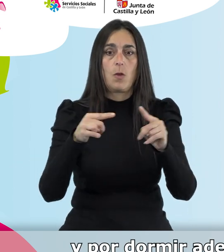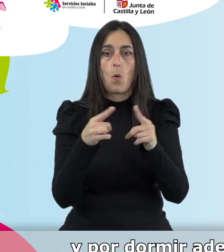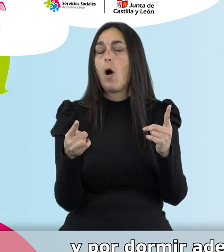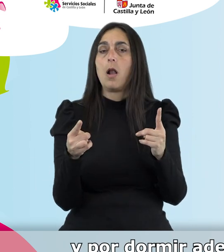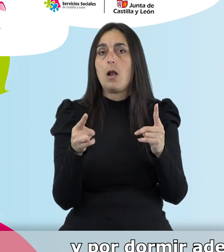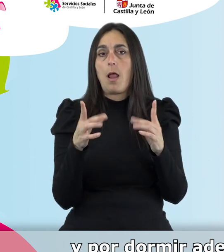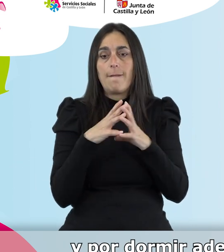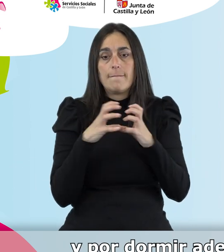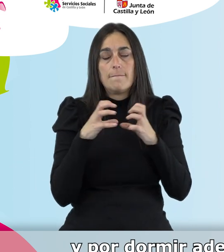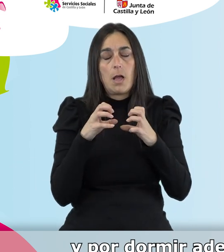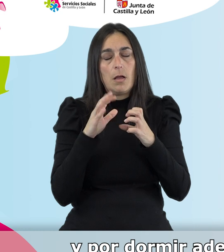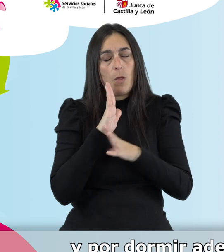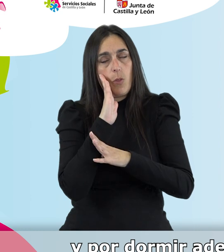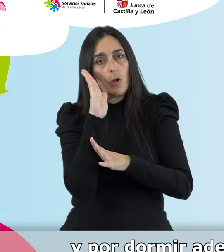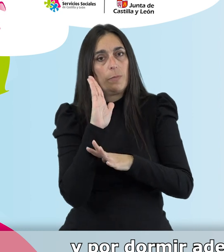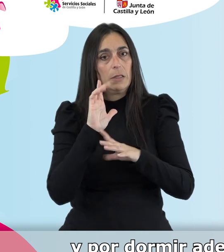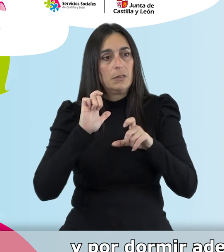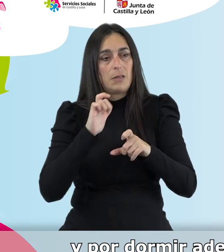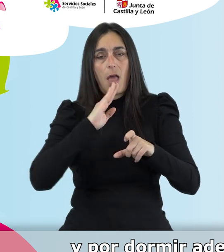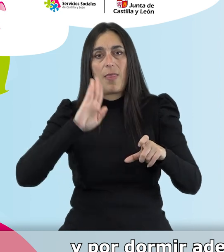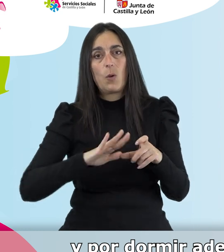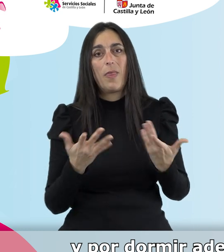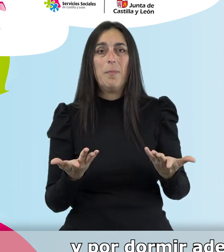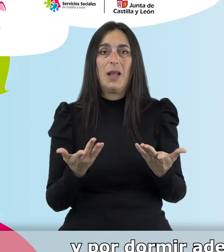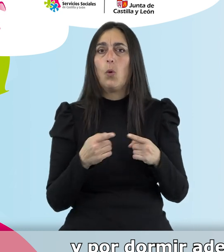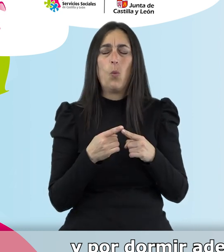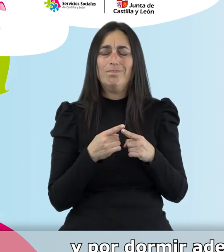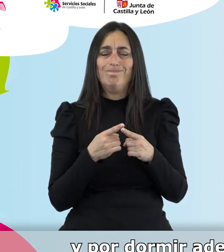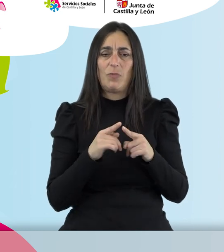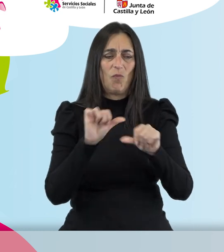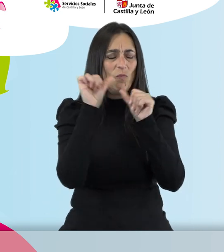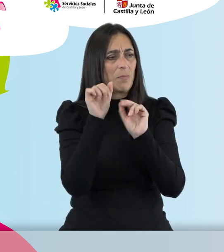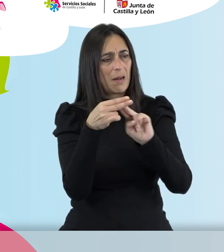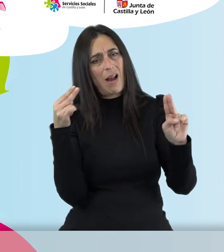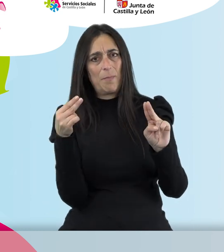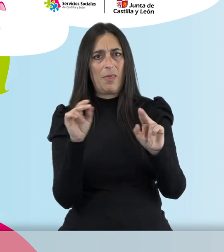descansar y por dormir adecuadamente, pero lo hacemos de forma muy rápida.